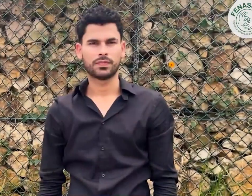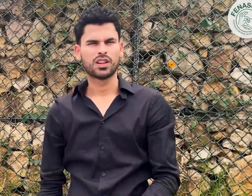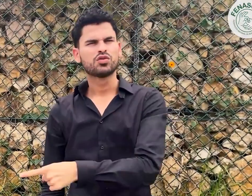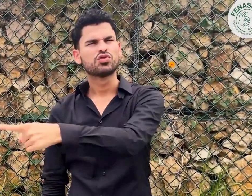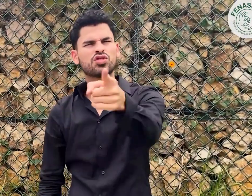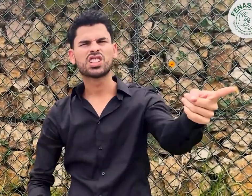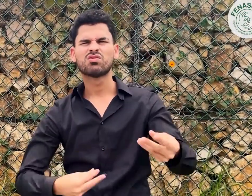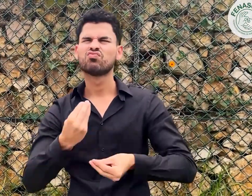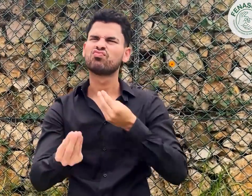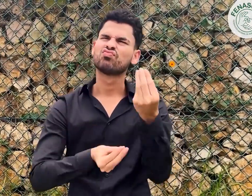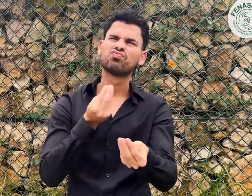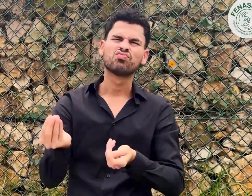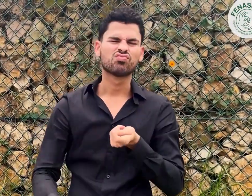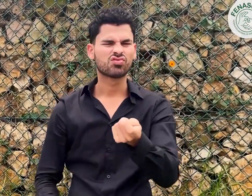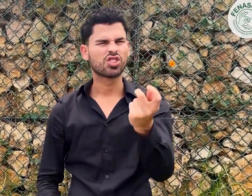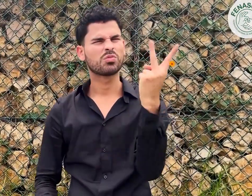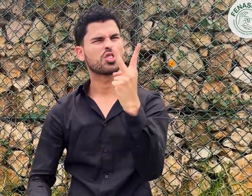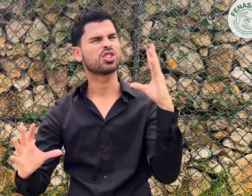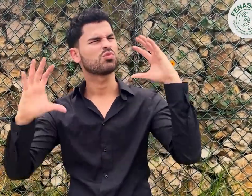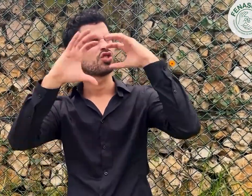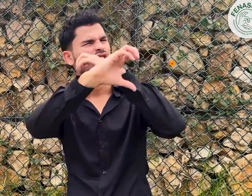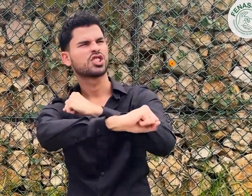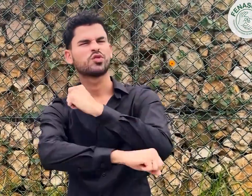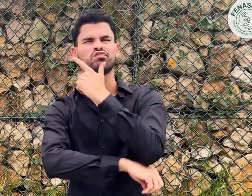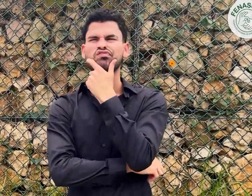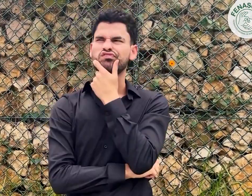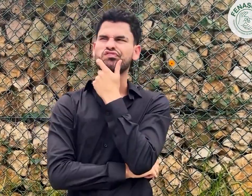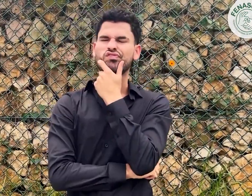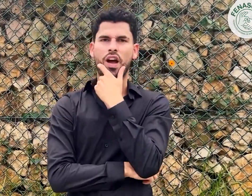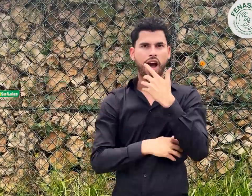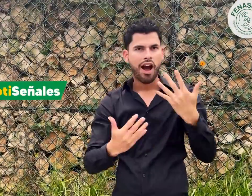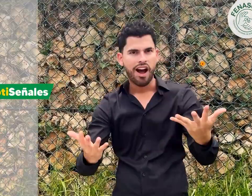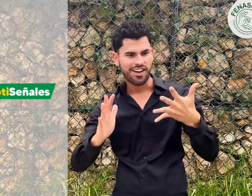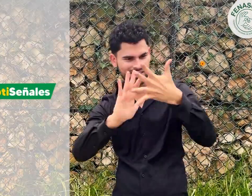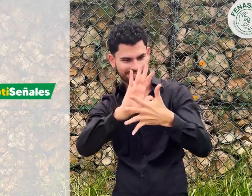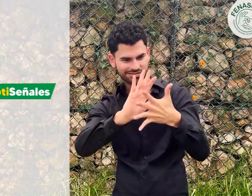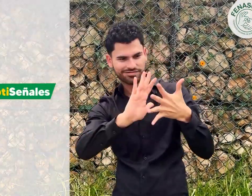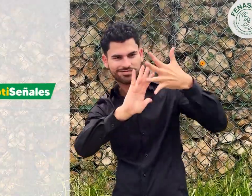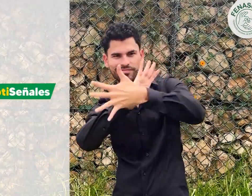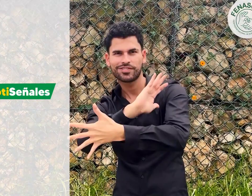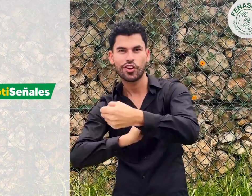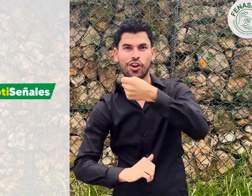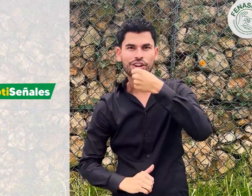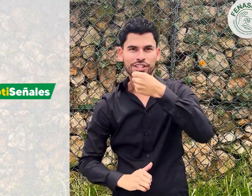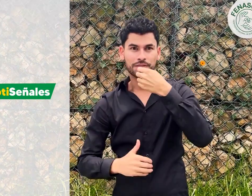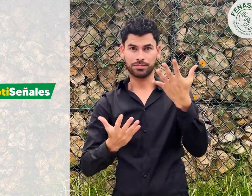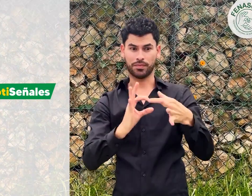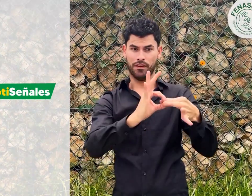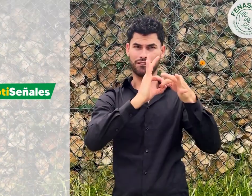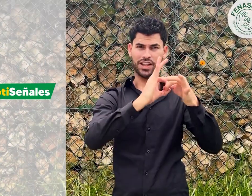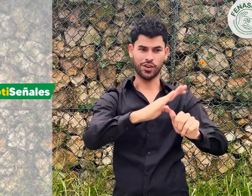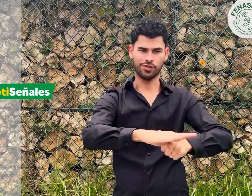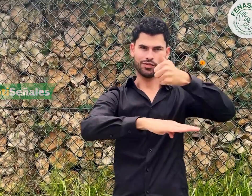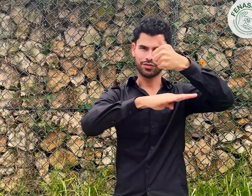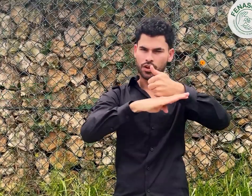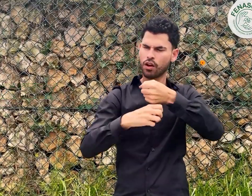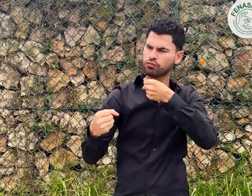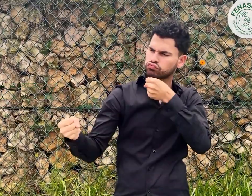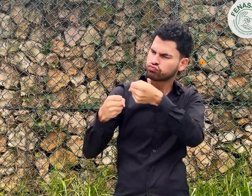¡Hey! ¿Qué harás el próximo viernes en la noche? Puedes ver NotiSeñales. En la entrevista